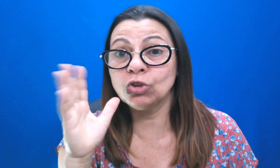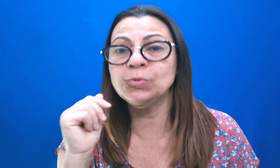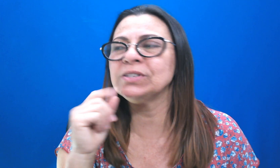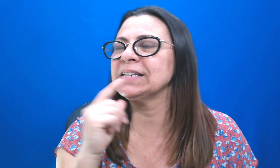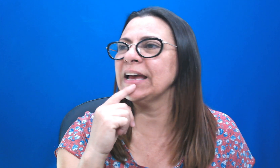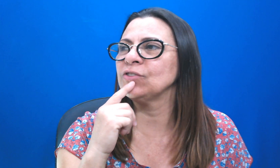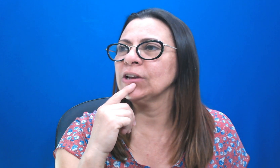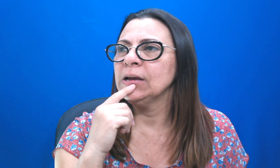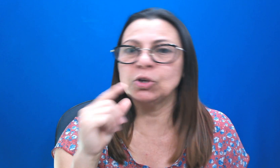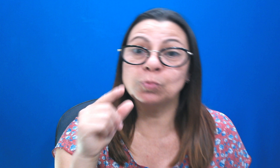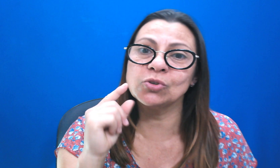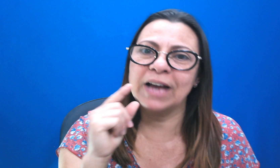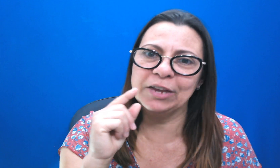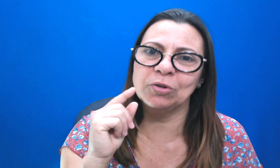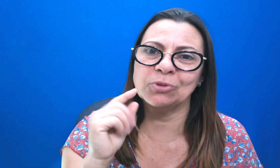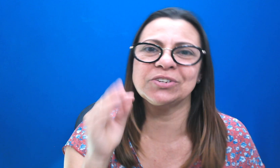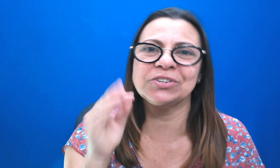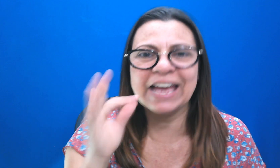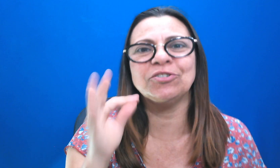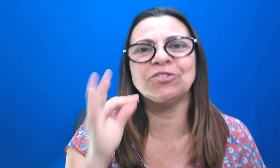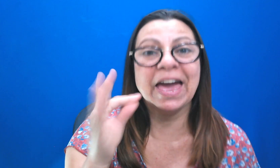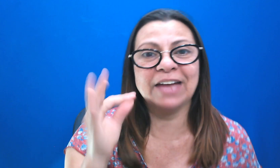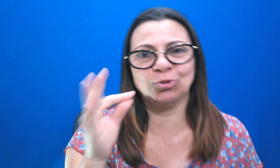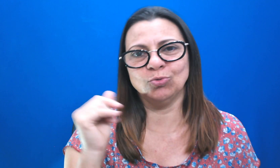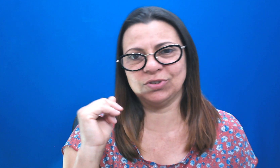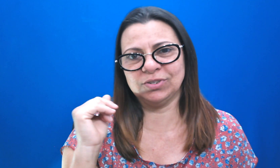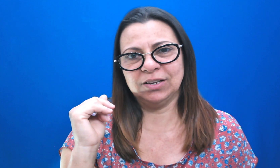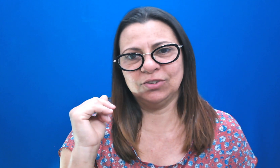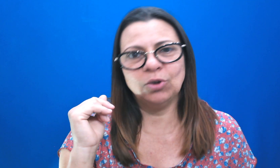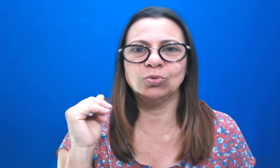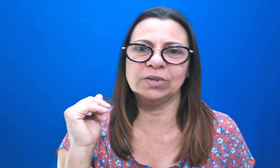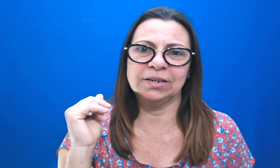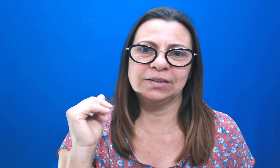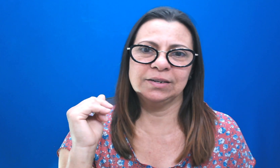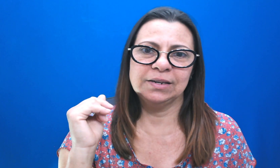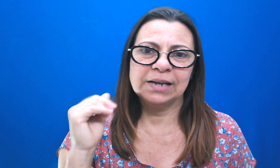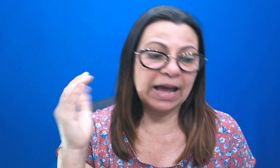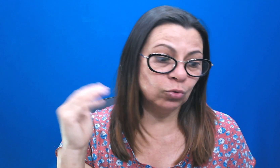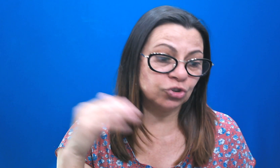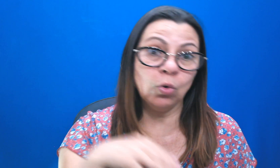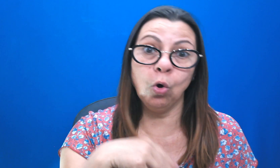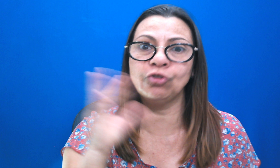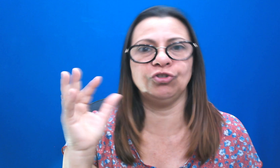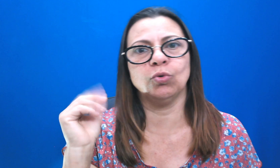2017. Meu esposo caiu, irmãos, de 7 metros de altura. Caiu no chão rústico.